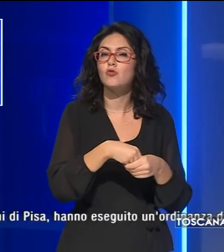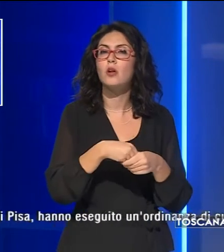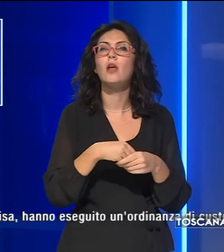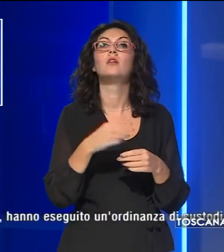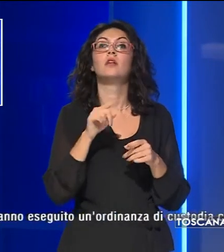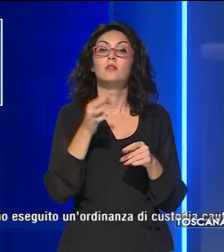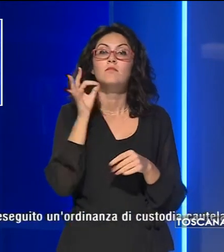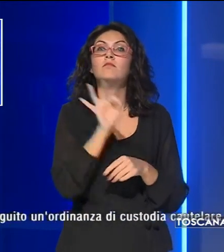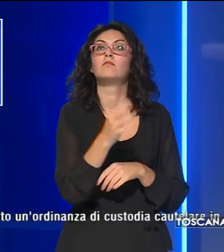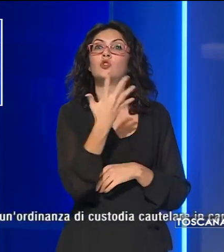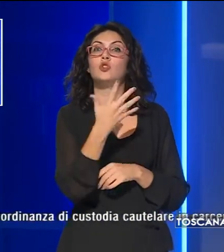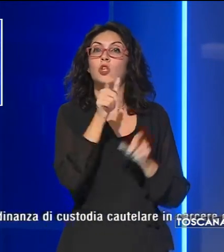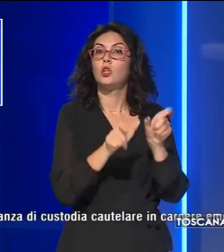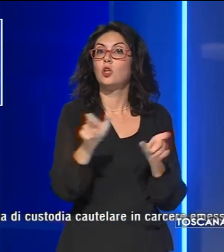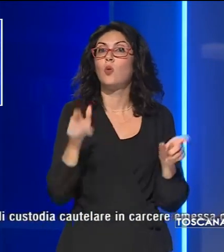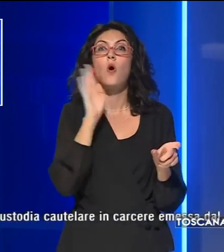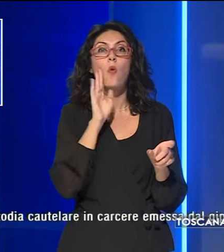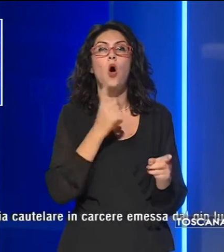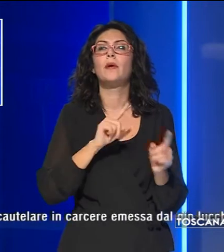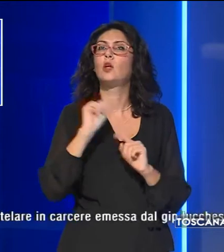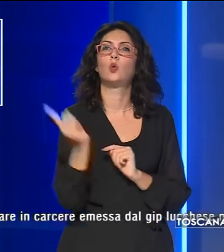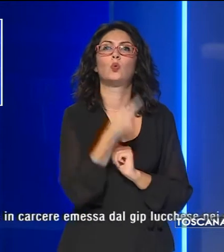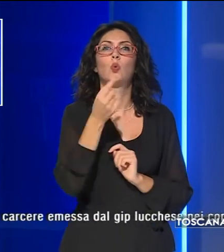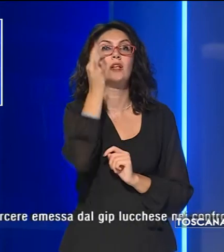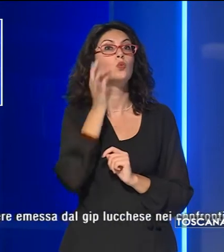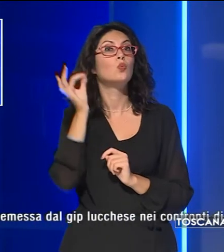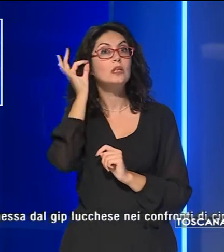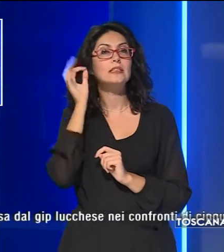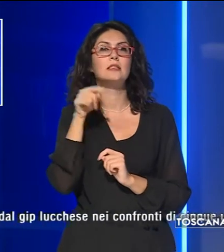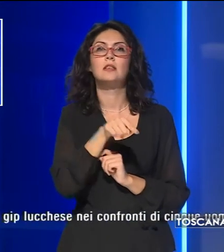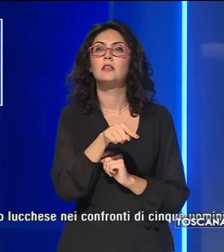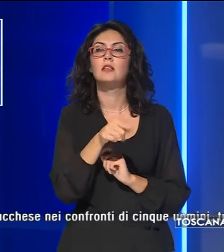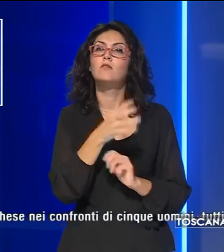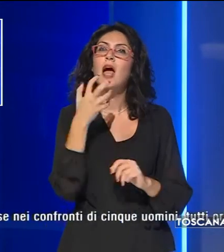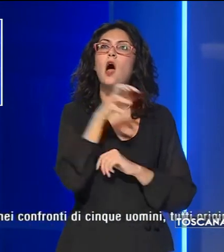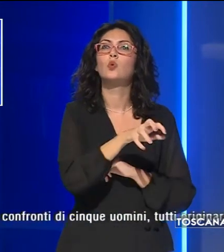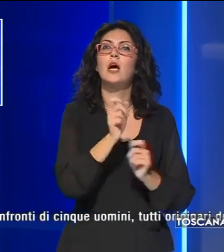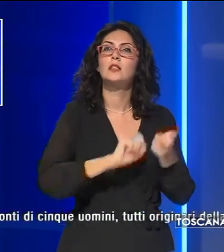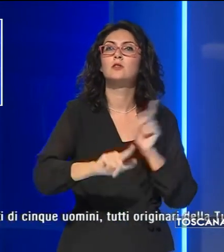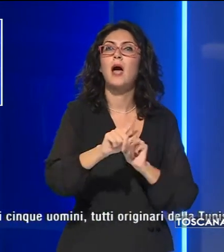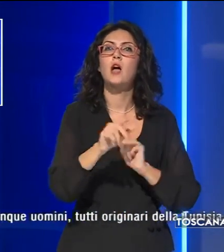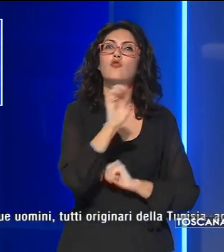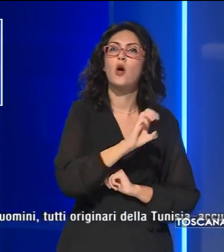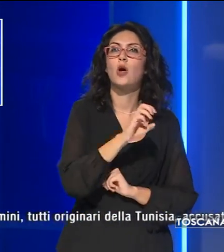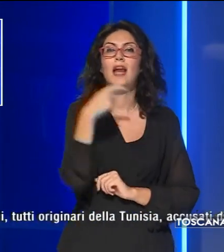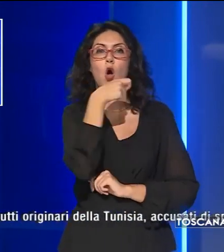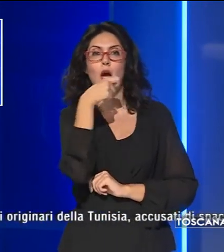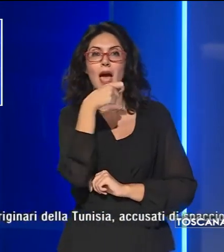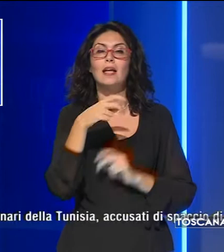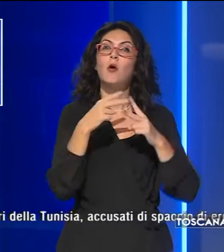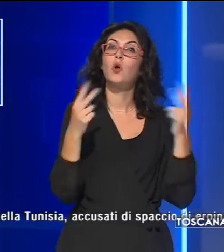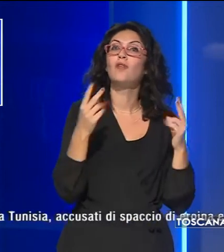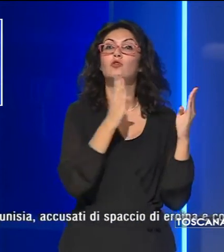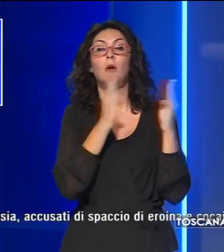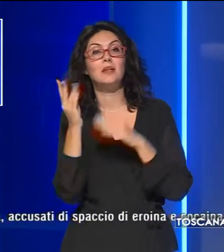5 uomini, tutti tunisini, accusati di spaccio di eroina e cocaina tra le province di Pisa e